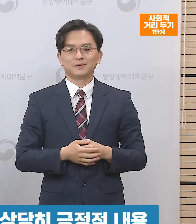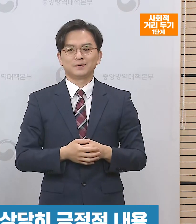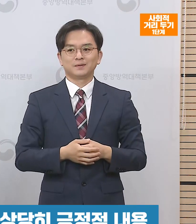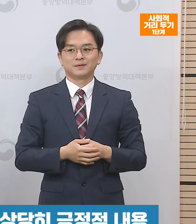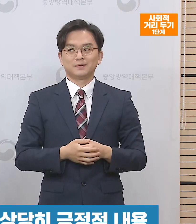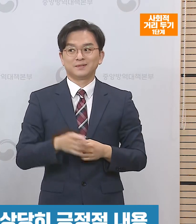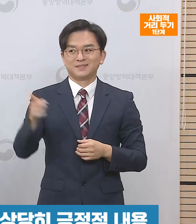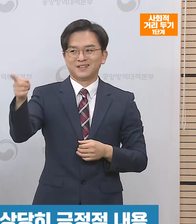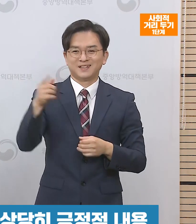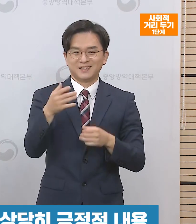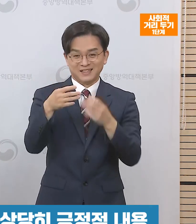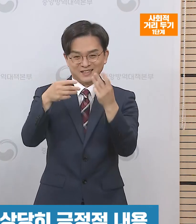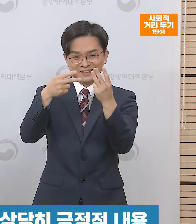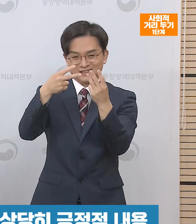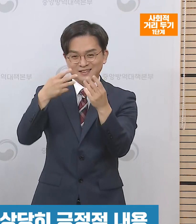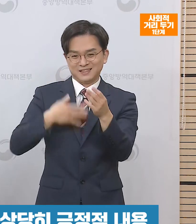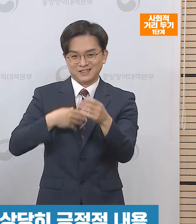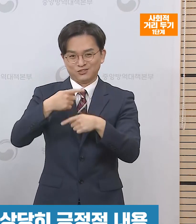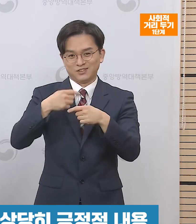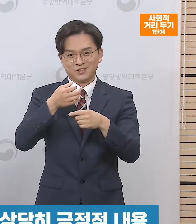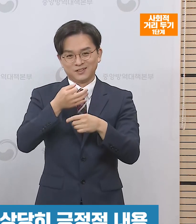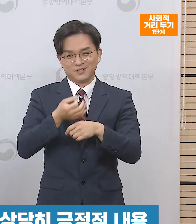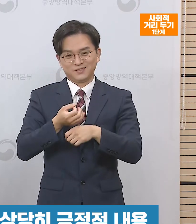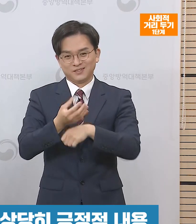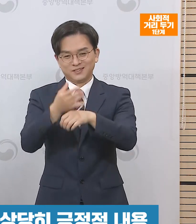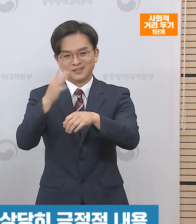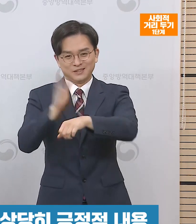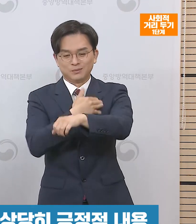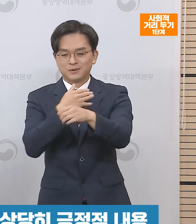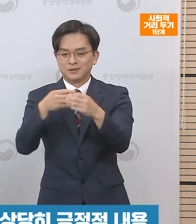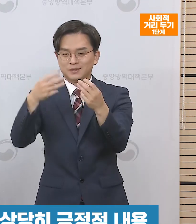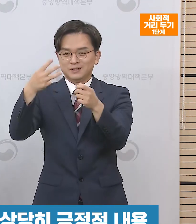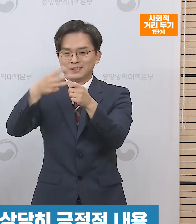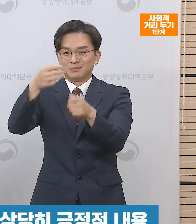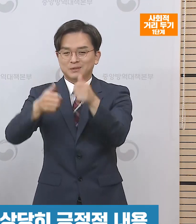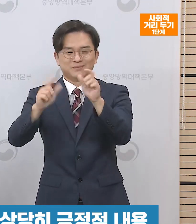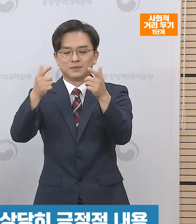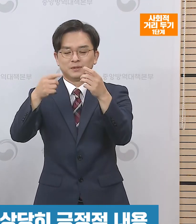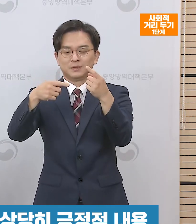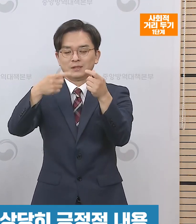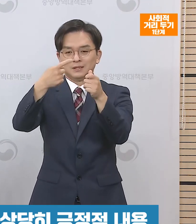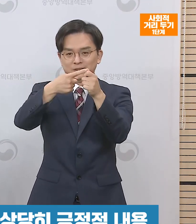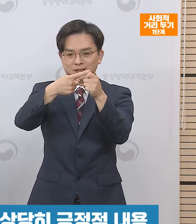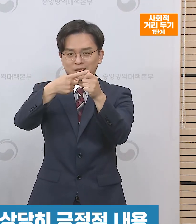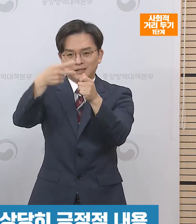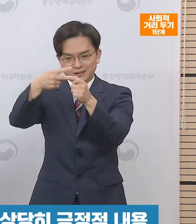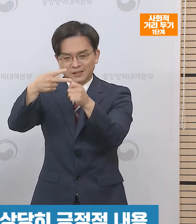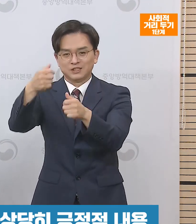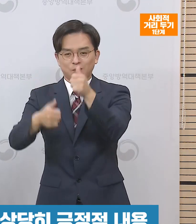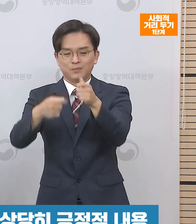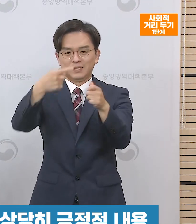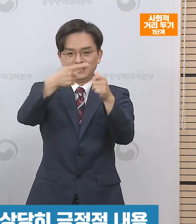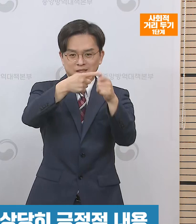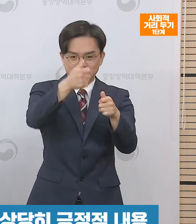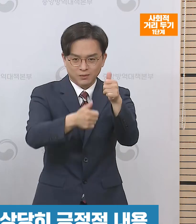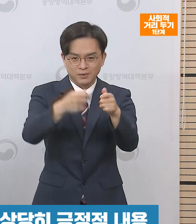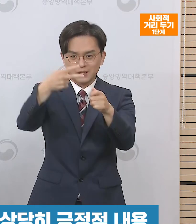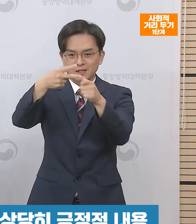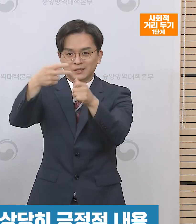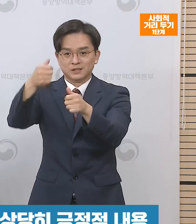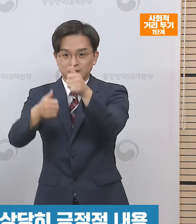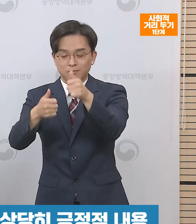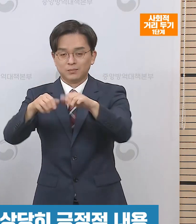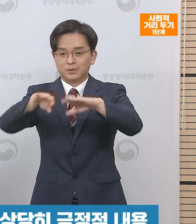결과이기 때문에 물론 결과 자체는 부작용 부분이나 또 중화 항체가 다 형성됐다는 상당히 긍정적인 내용이 있기 때문에